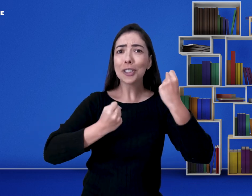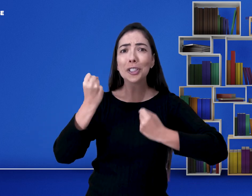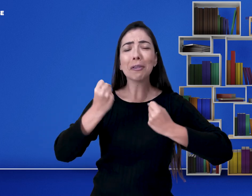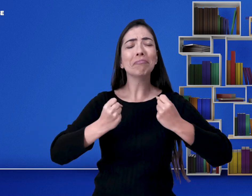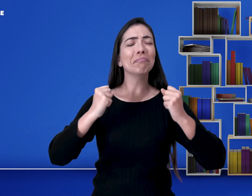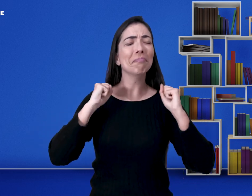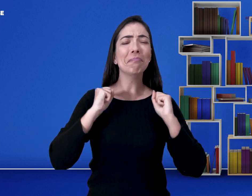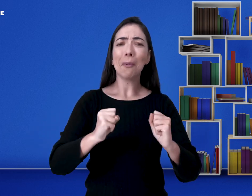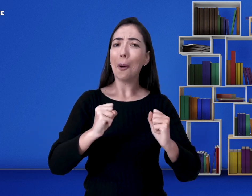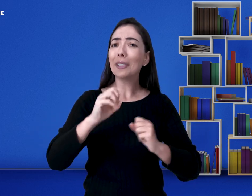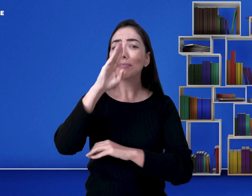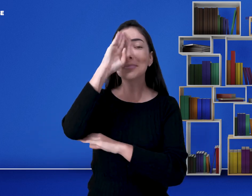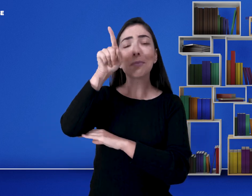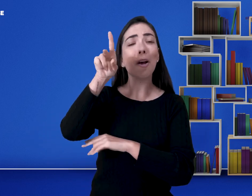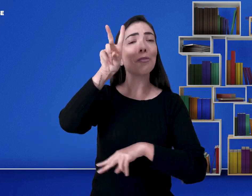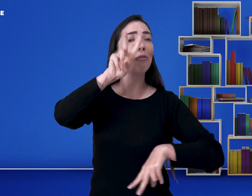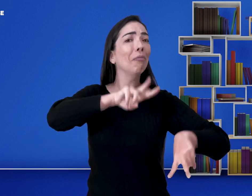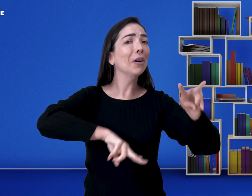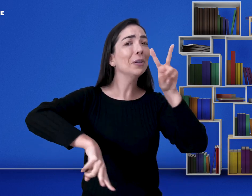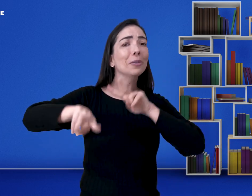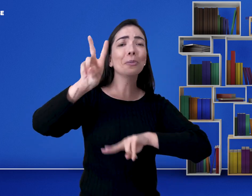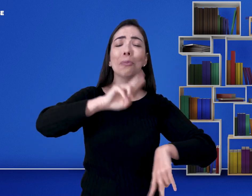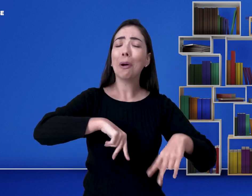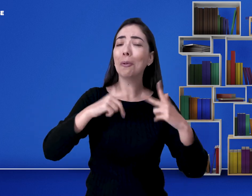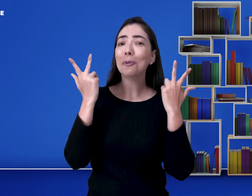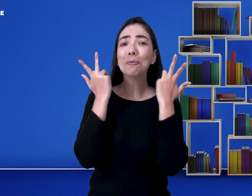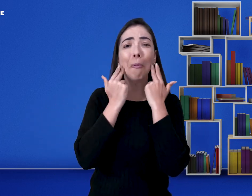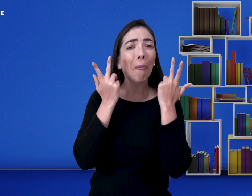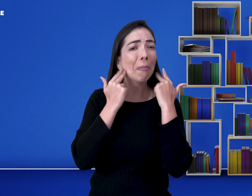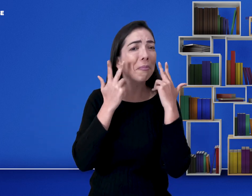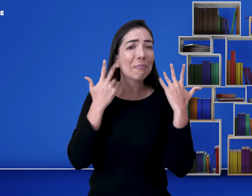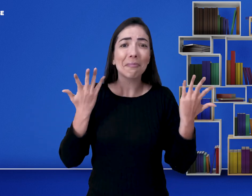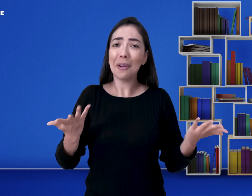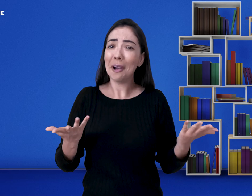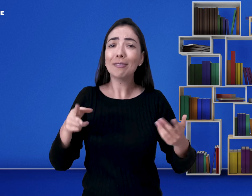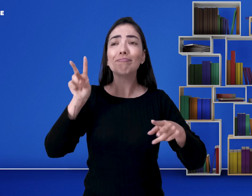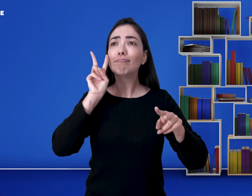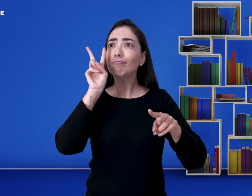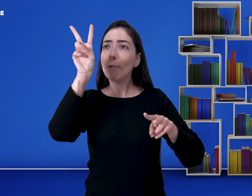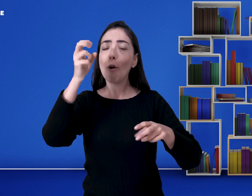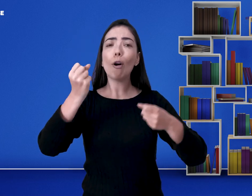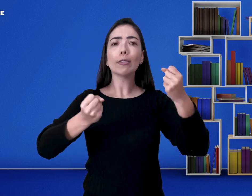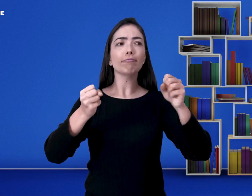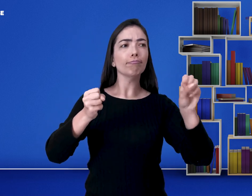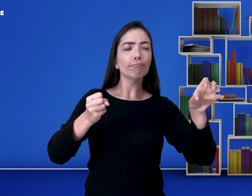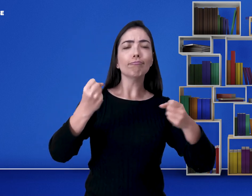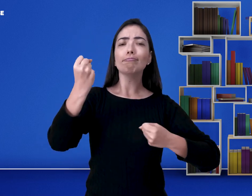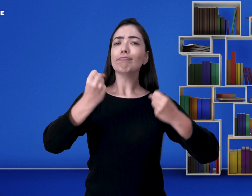libras. E o surdo pode dirigir. Ele vai utilizar o meio visual para conseguir